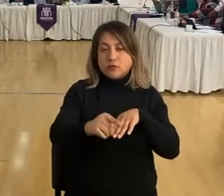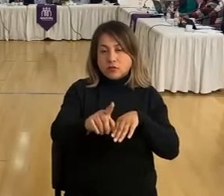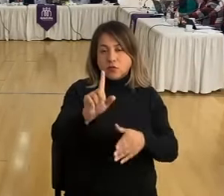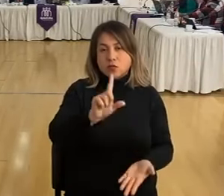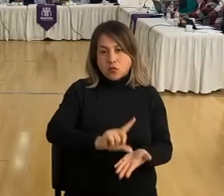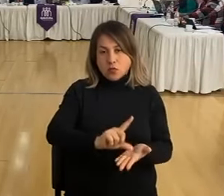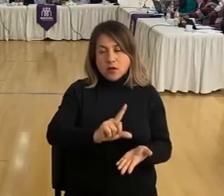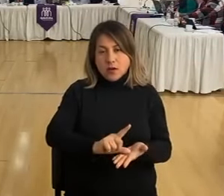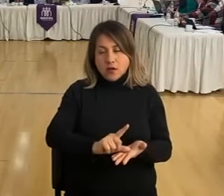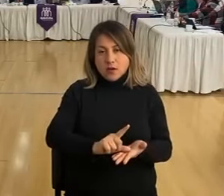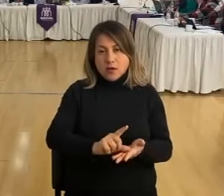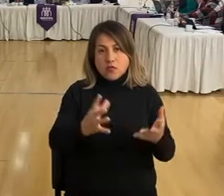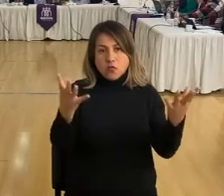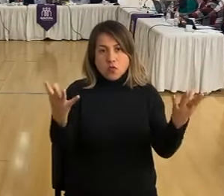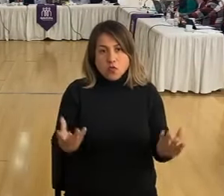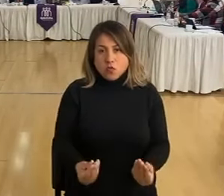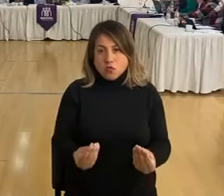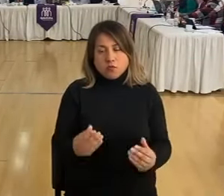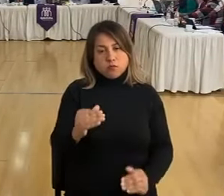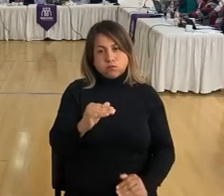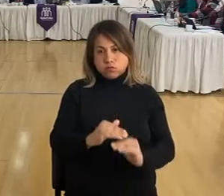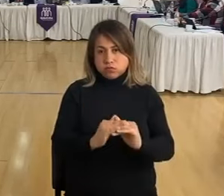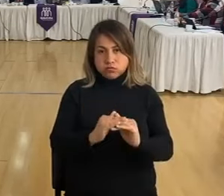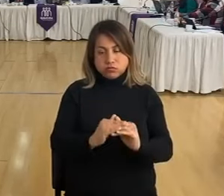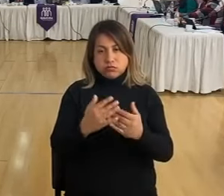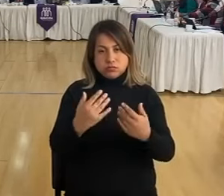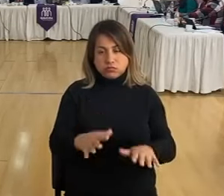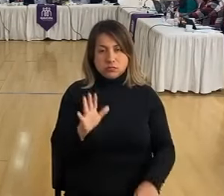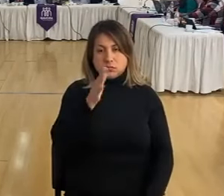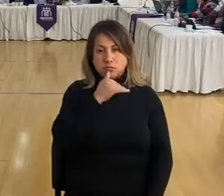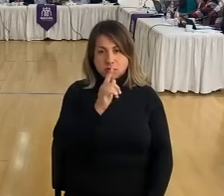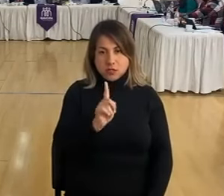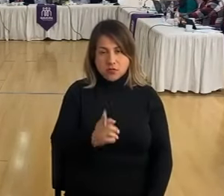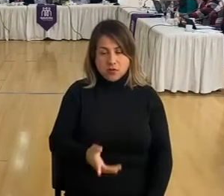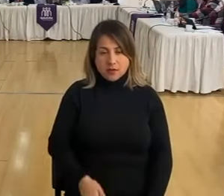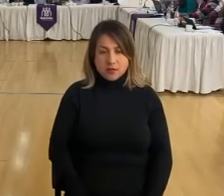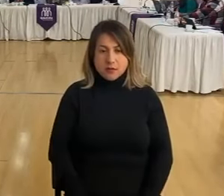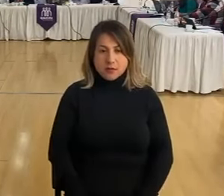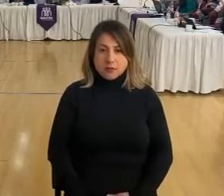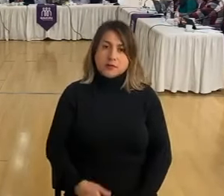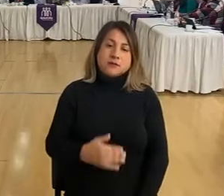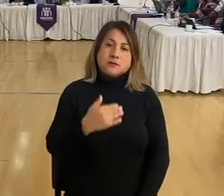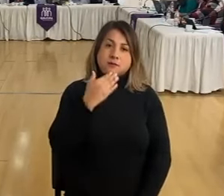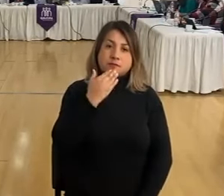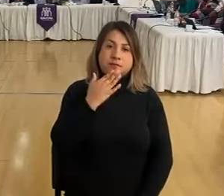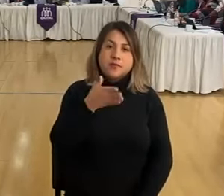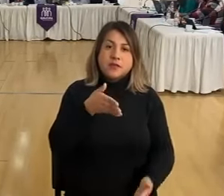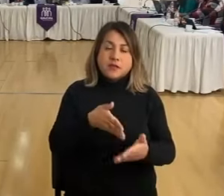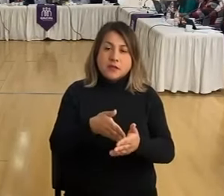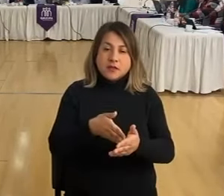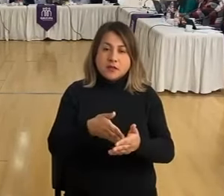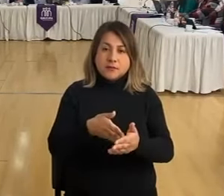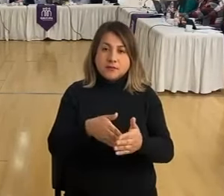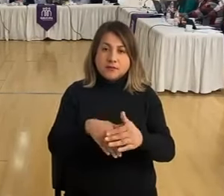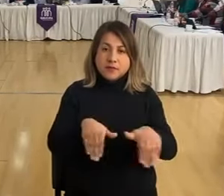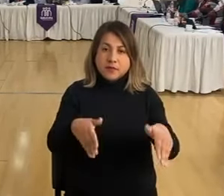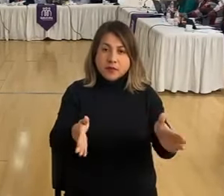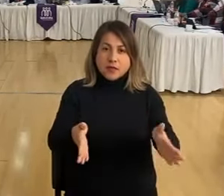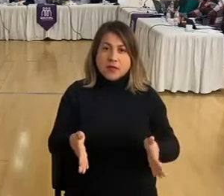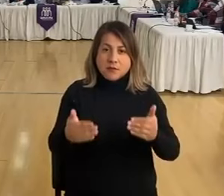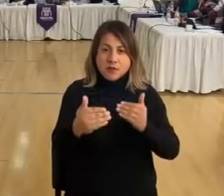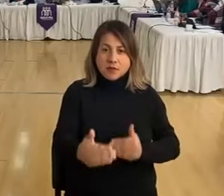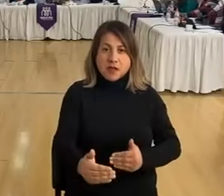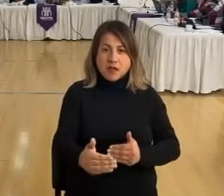zona de absorción, a no ser los espacios que están delimitados aún, y que ojalá permanezcan